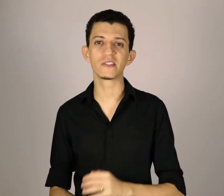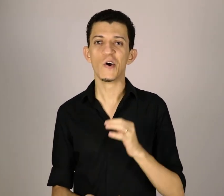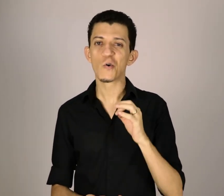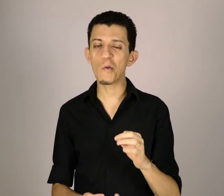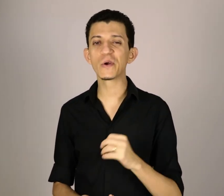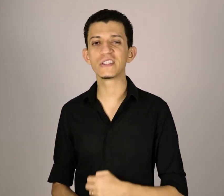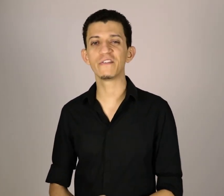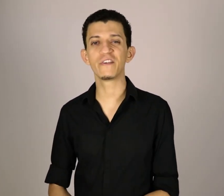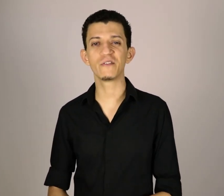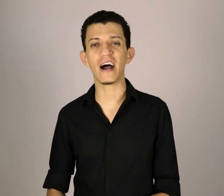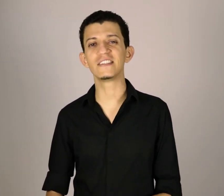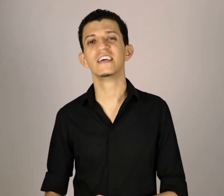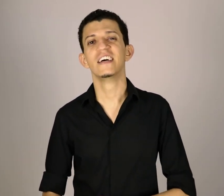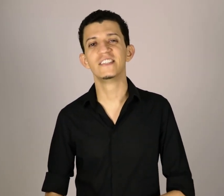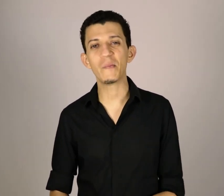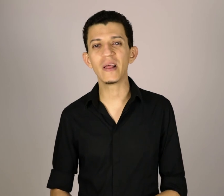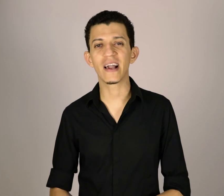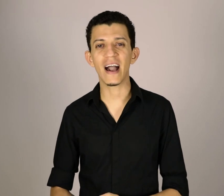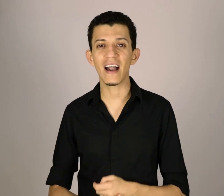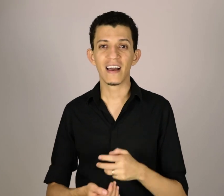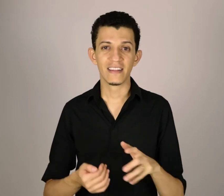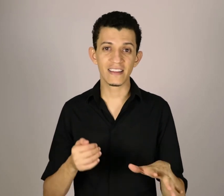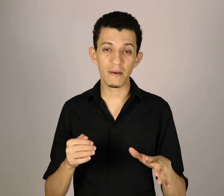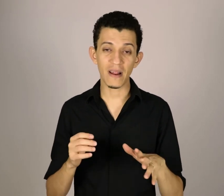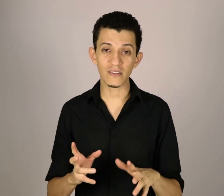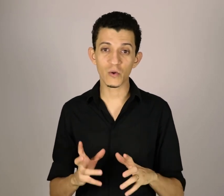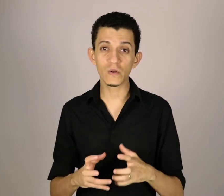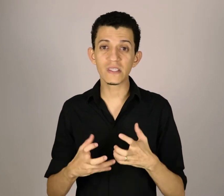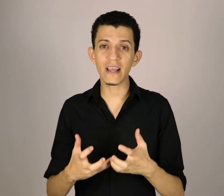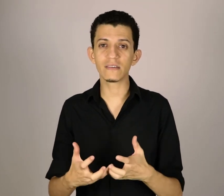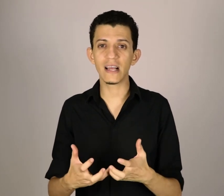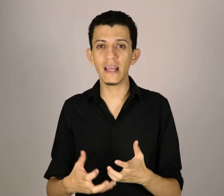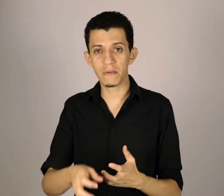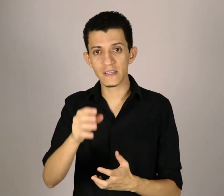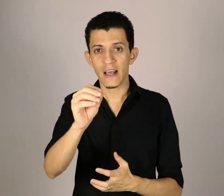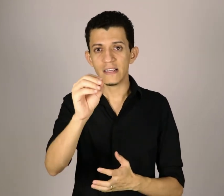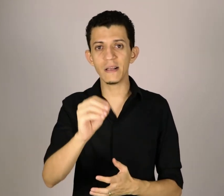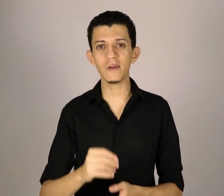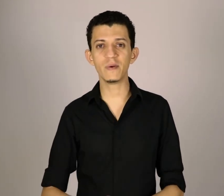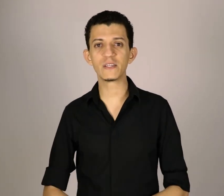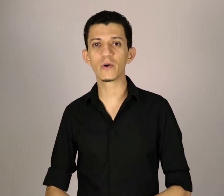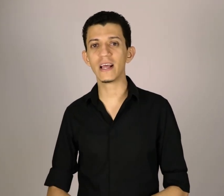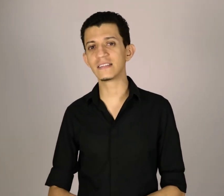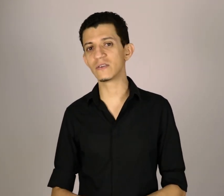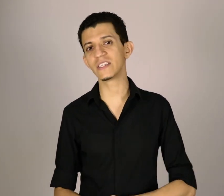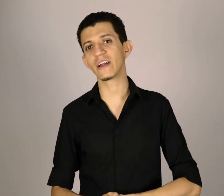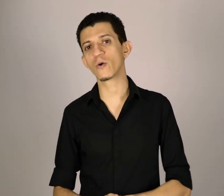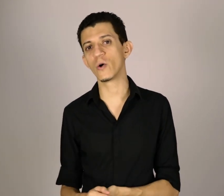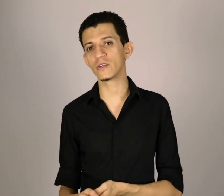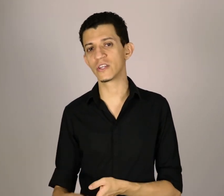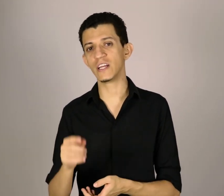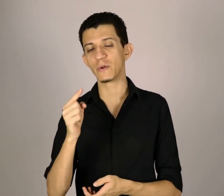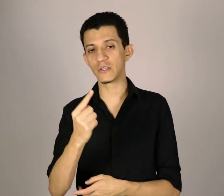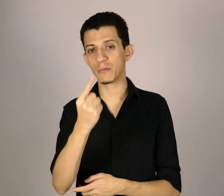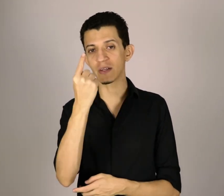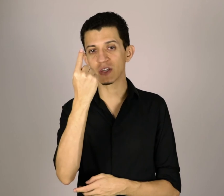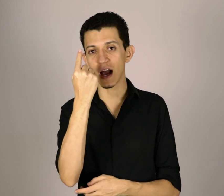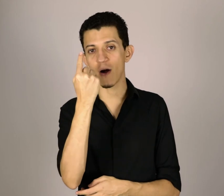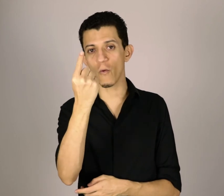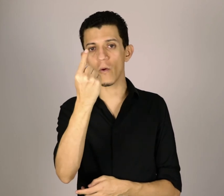com muita dificuldade de aplicar determinados conceitos em Libras, simplesmente porque eles não se deram conta de que eles precisam praticar um